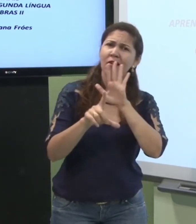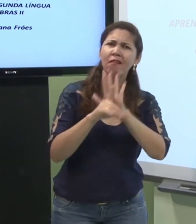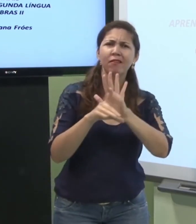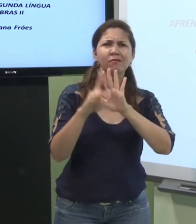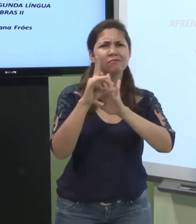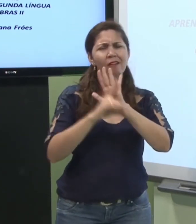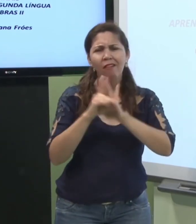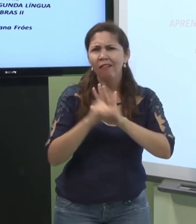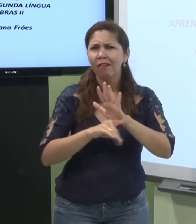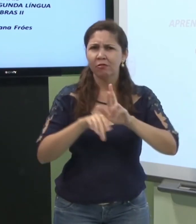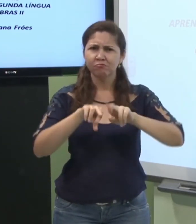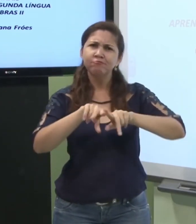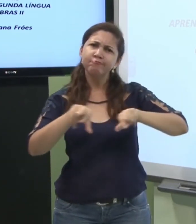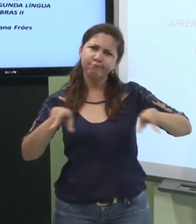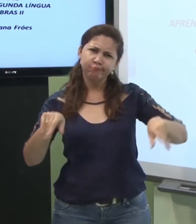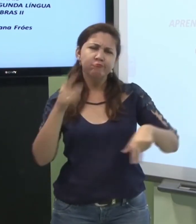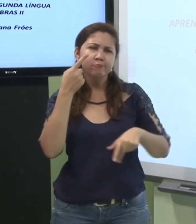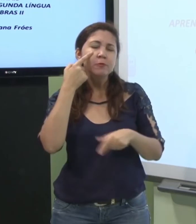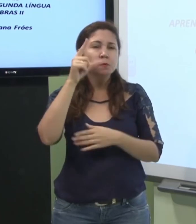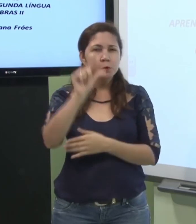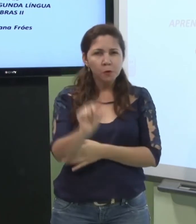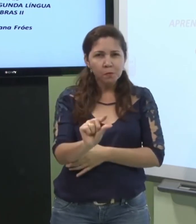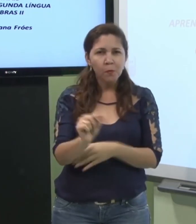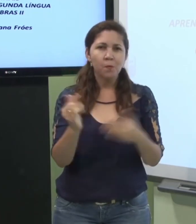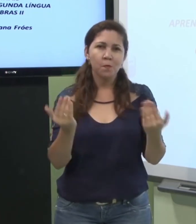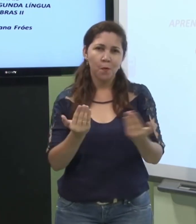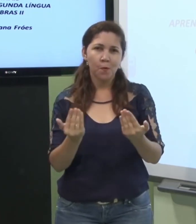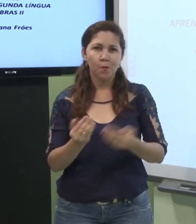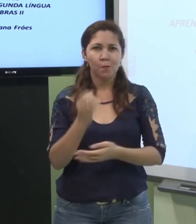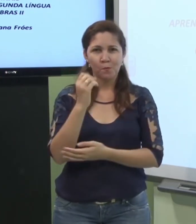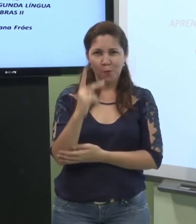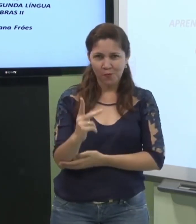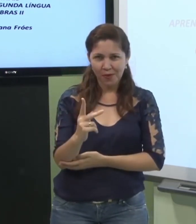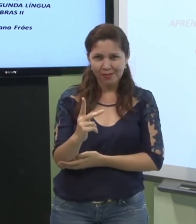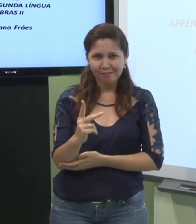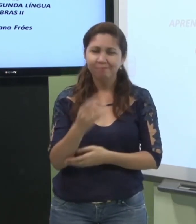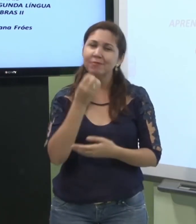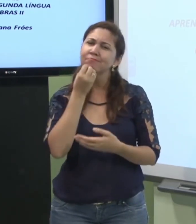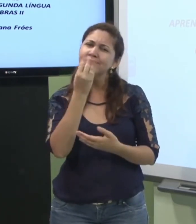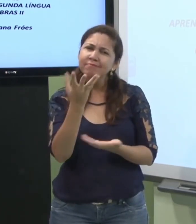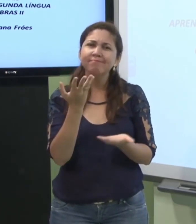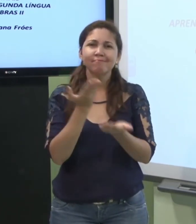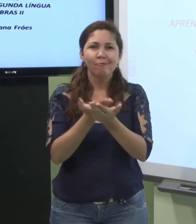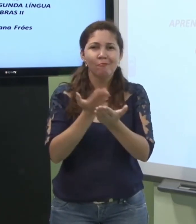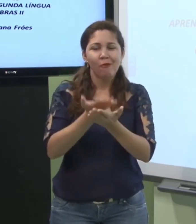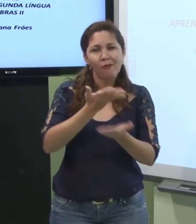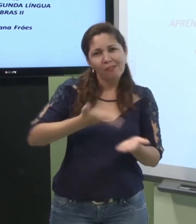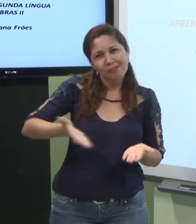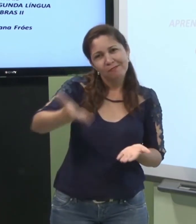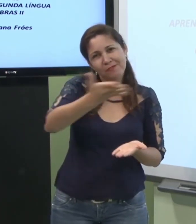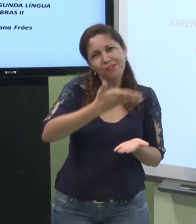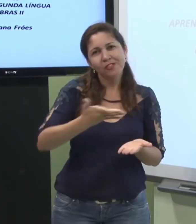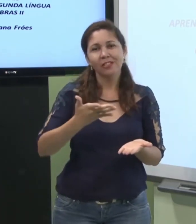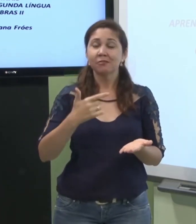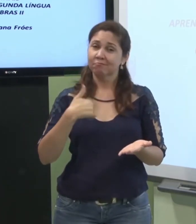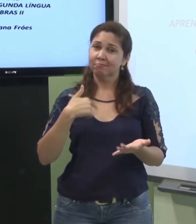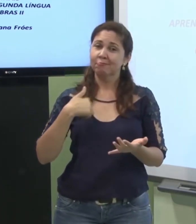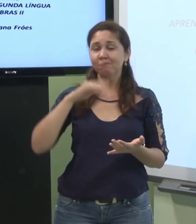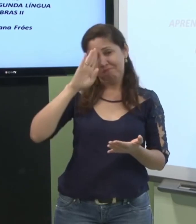e decretos na área da surdez. Ok? Nós iremos estudar isso um pouco hoje. Eu acredito que